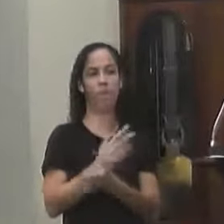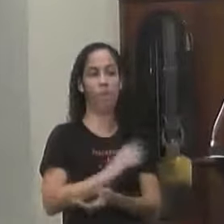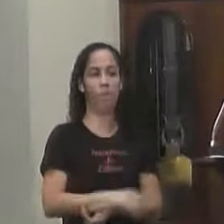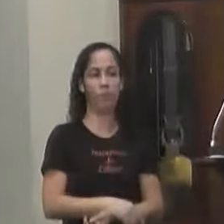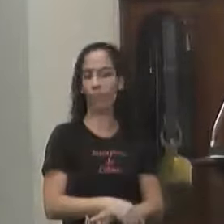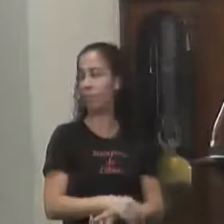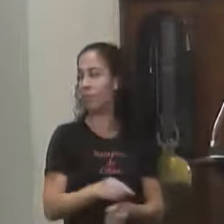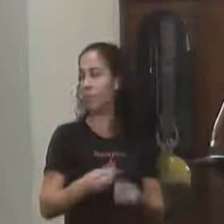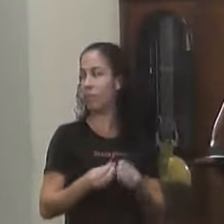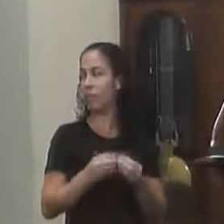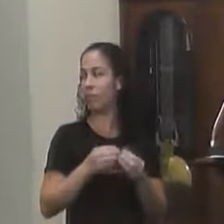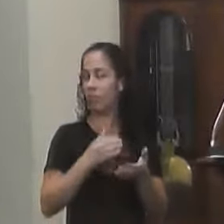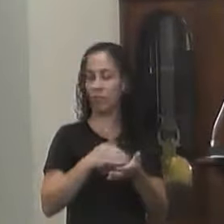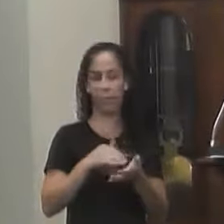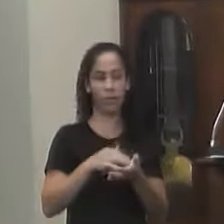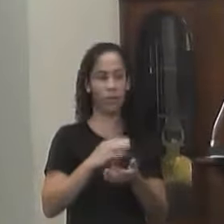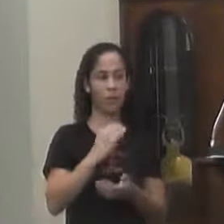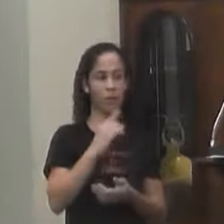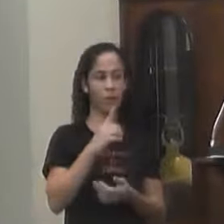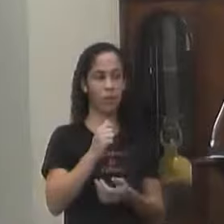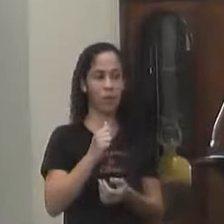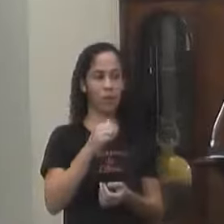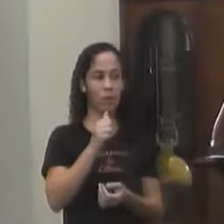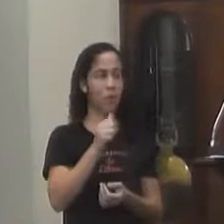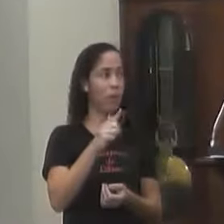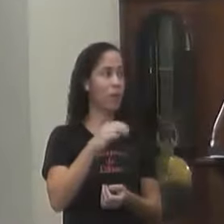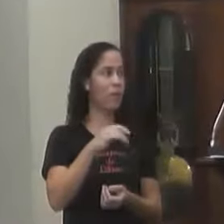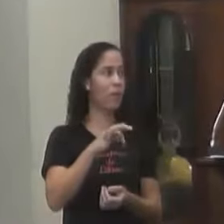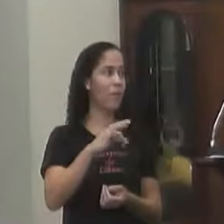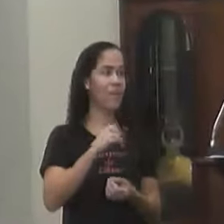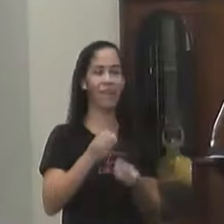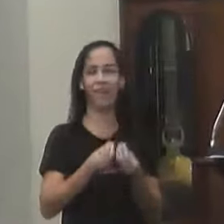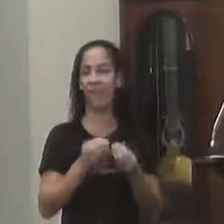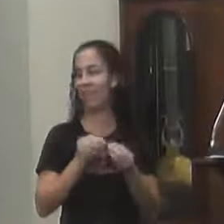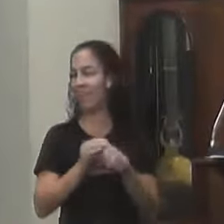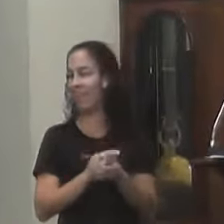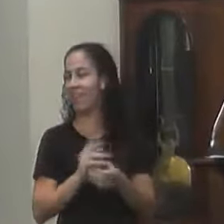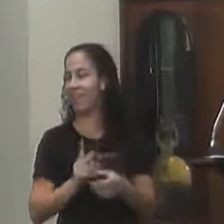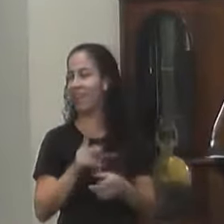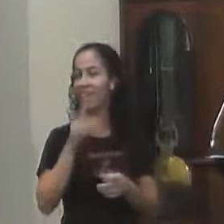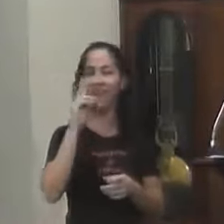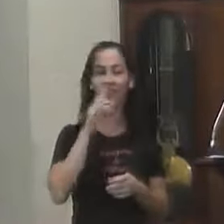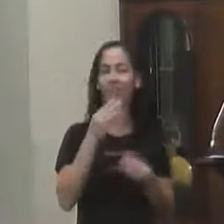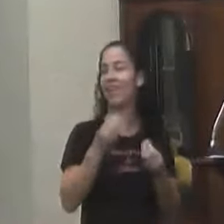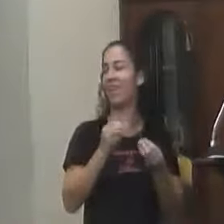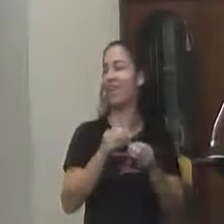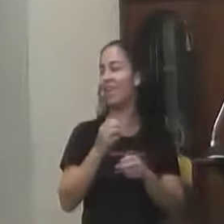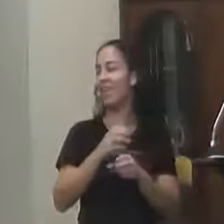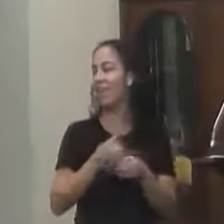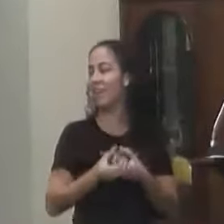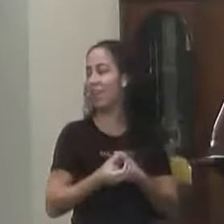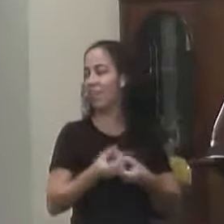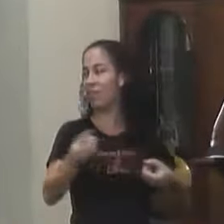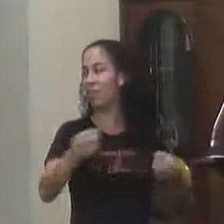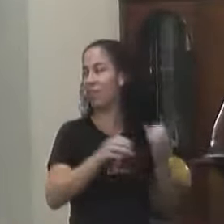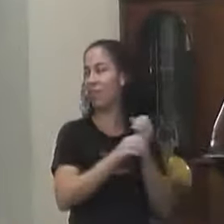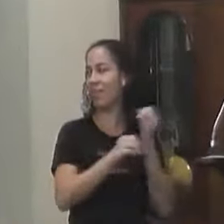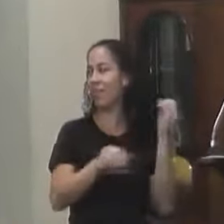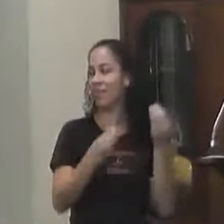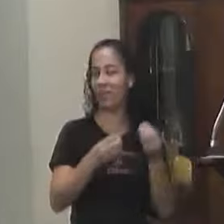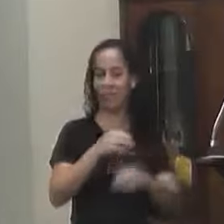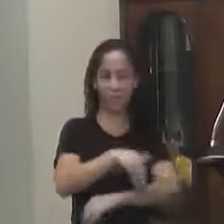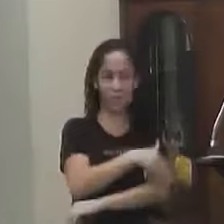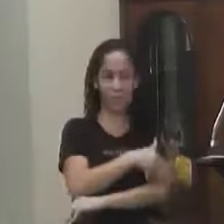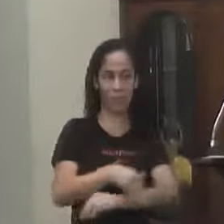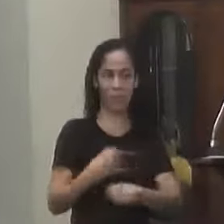a nossa secretária Cida Almeida Também Ela está Eu estou sempre vendo Engenheiro lá na creche Eu tenho certeza também Que